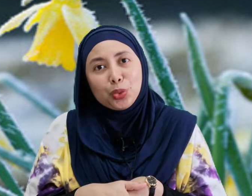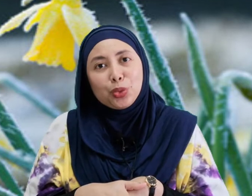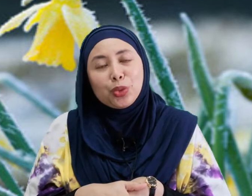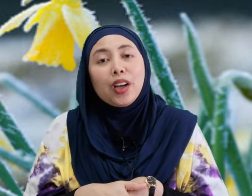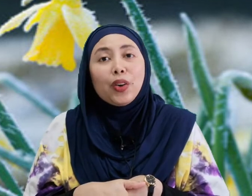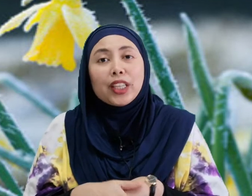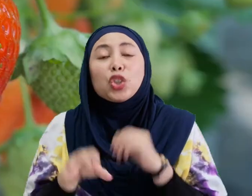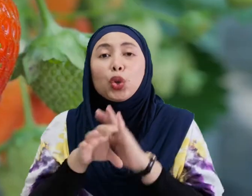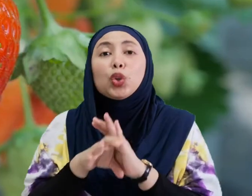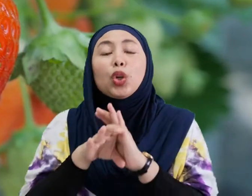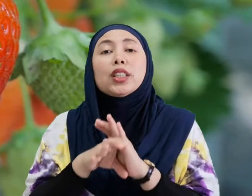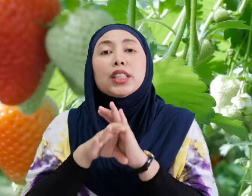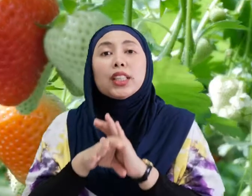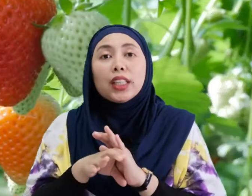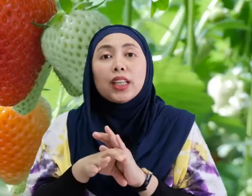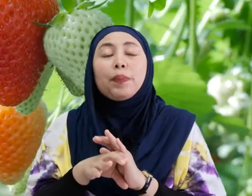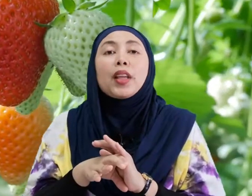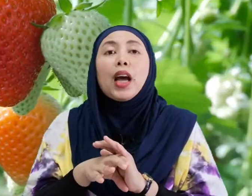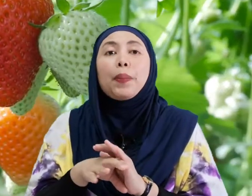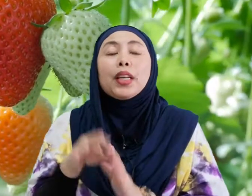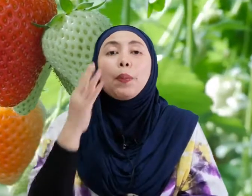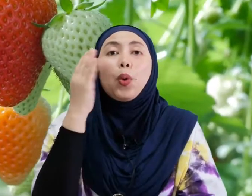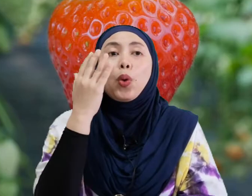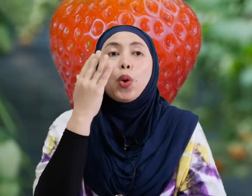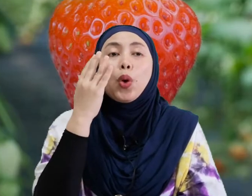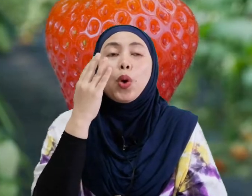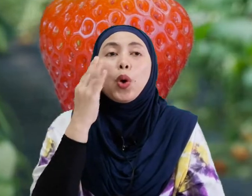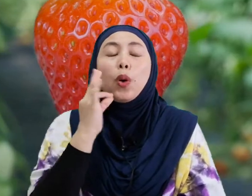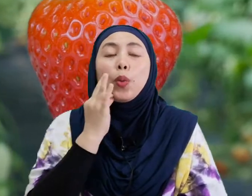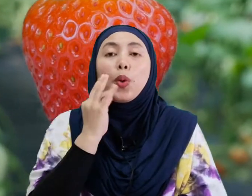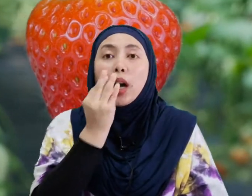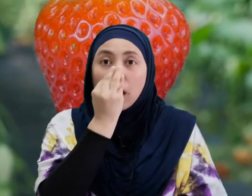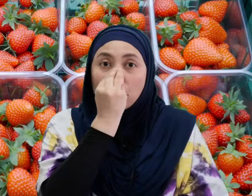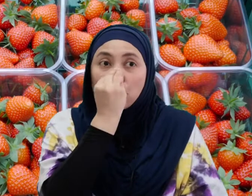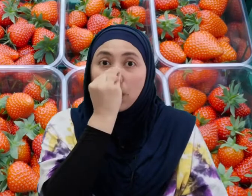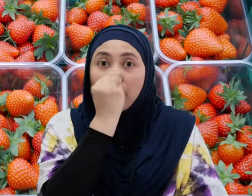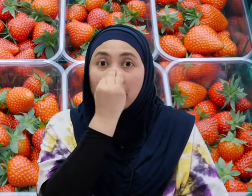Okey Contohnya Apa ni Pokok Buah Strawberry